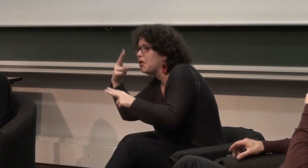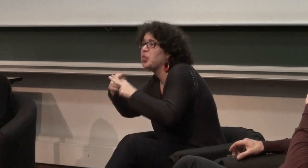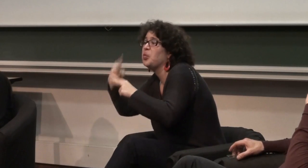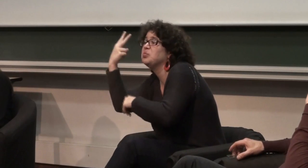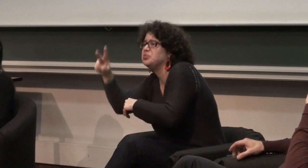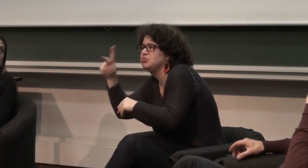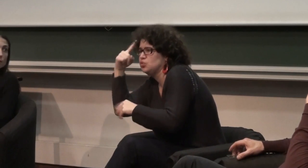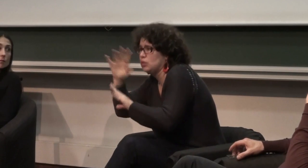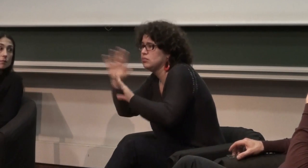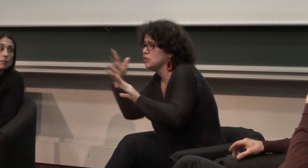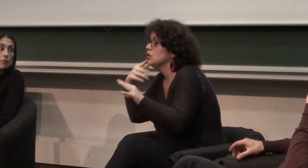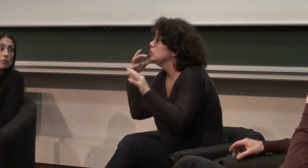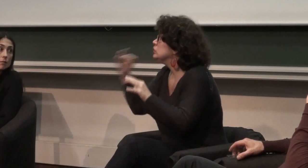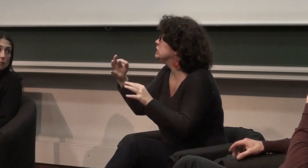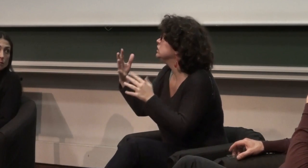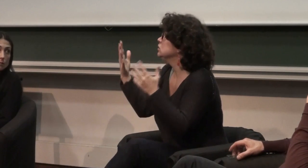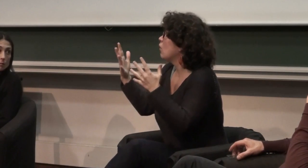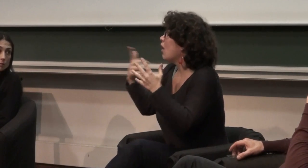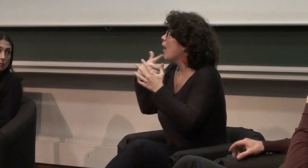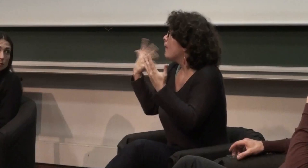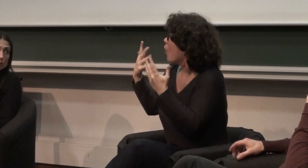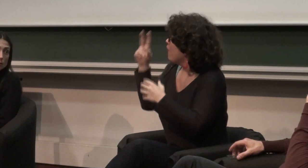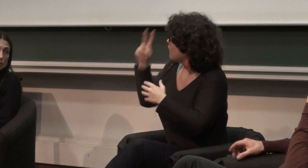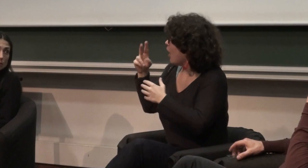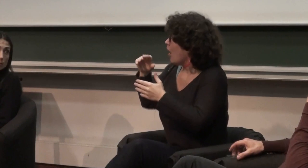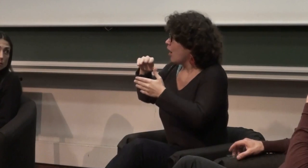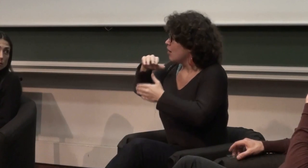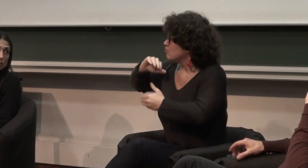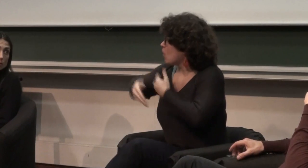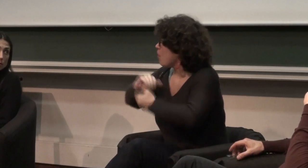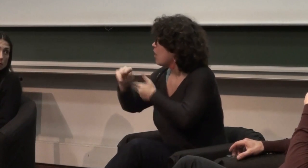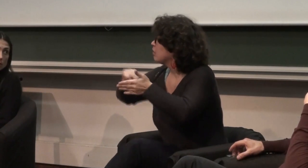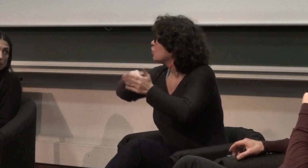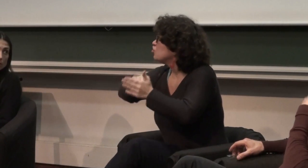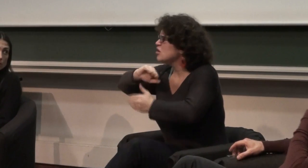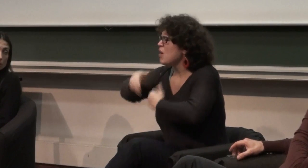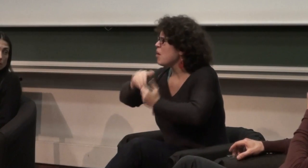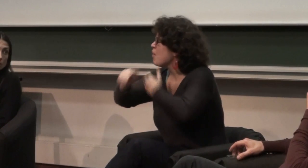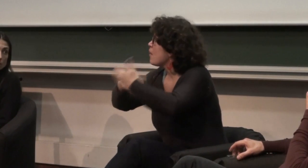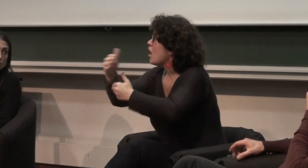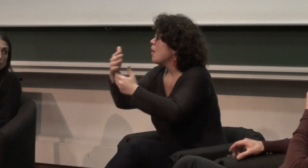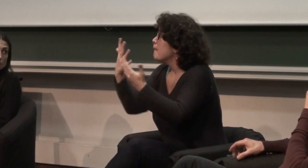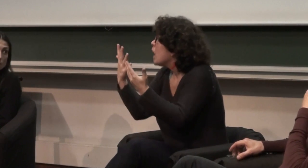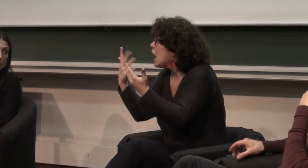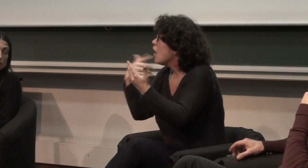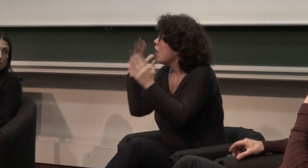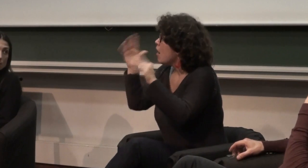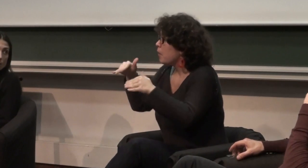Cuxac qui avait organisé cette réunion disait que voilà il y avait des progrès technologiques